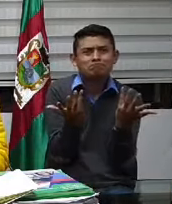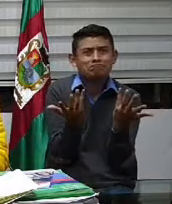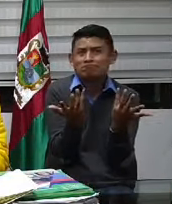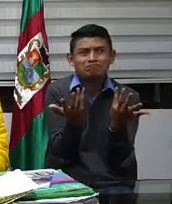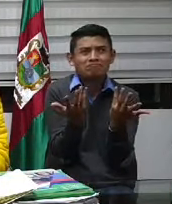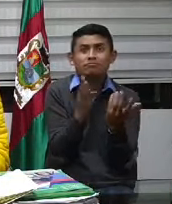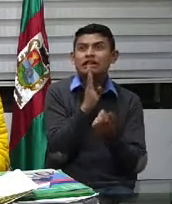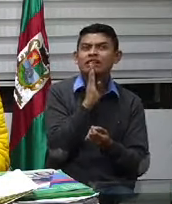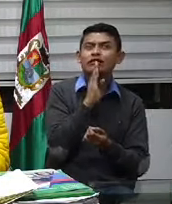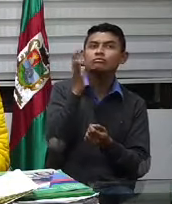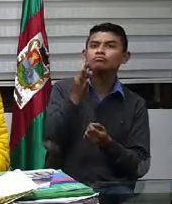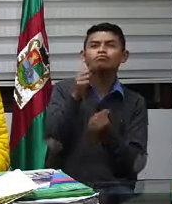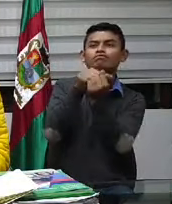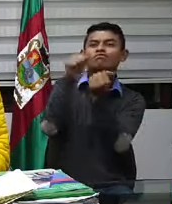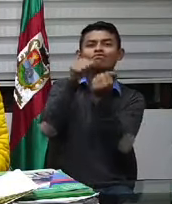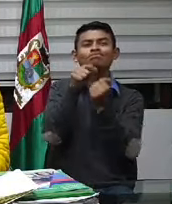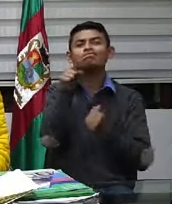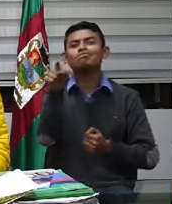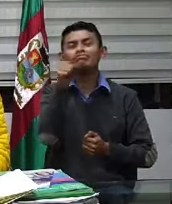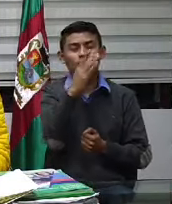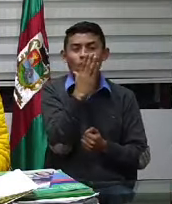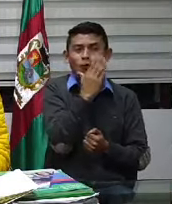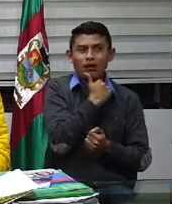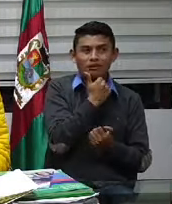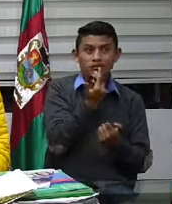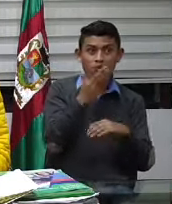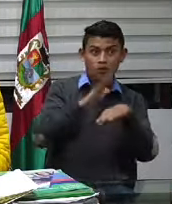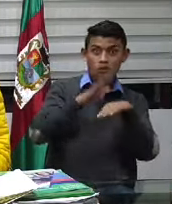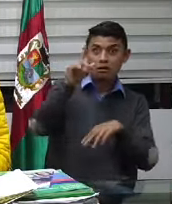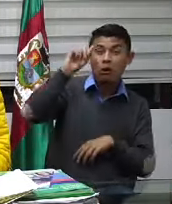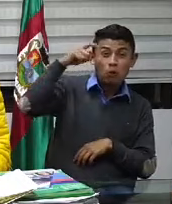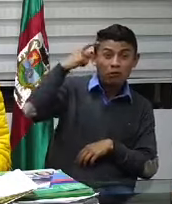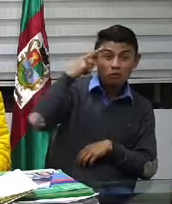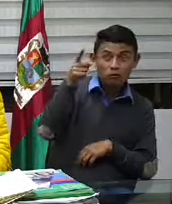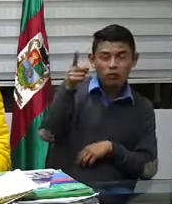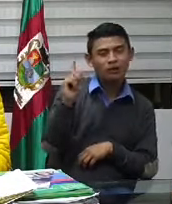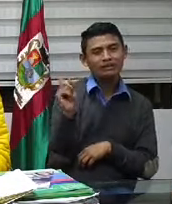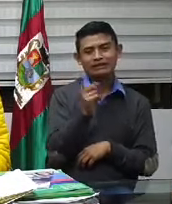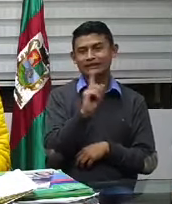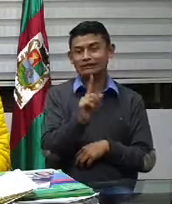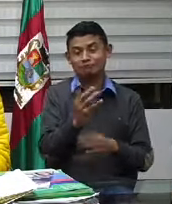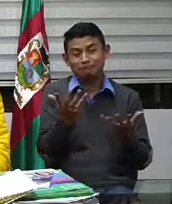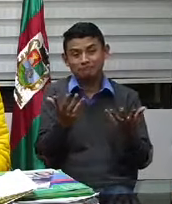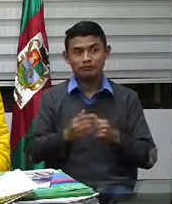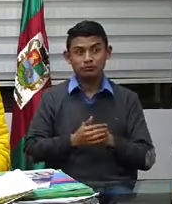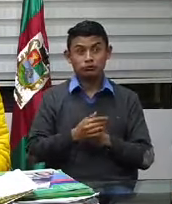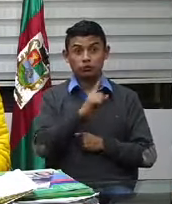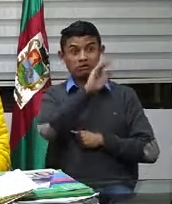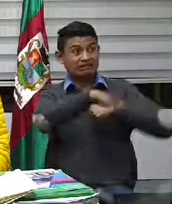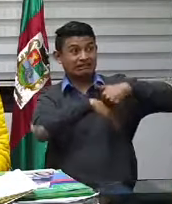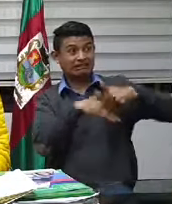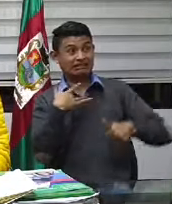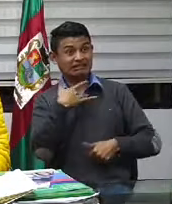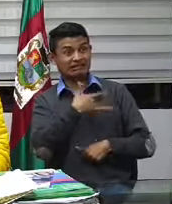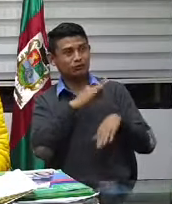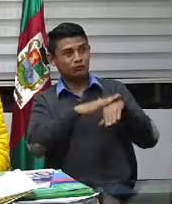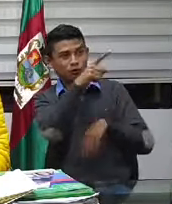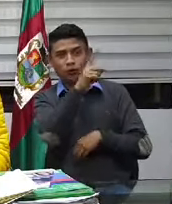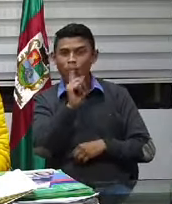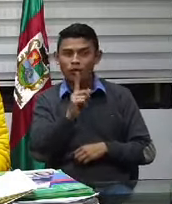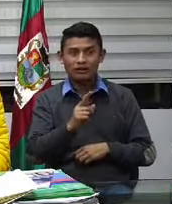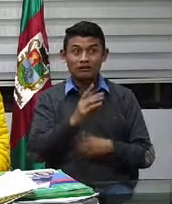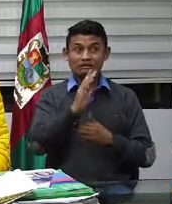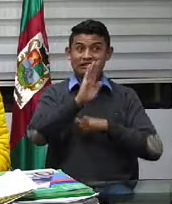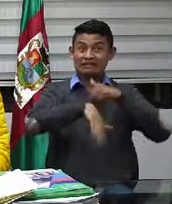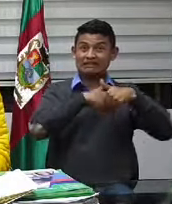Nadie es el culpable de esto, ni el gobierno, ni el Ministerio de Salud, ni el de Trabajo, ni el de Viena.